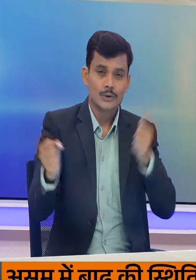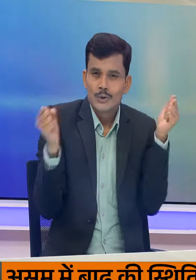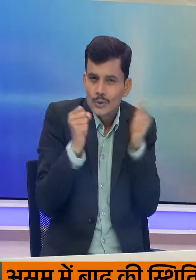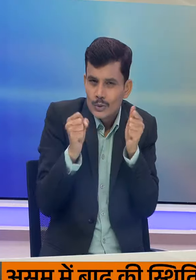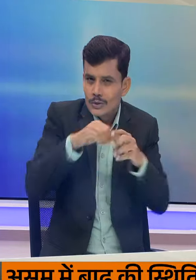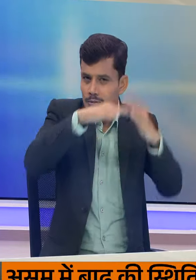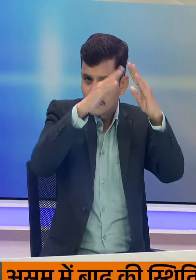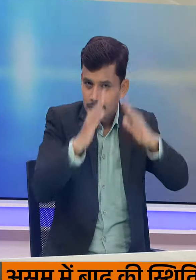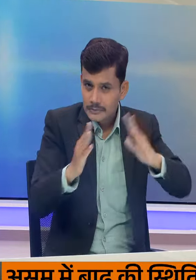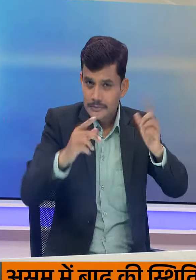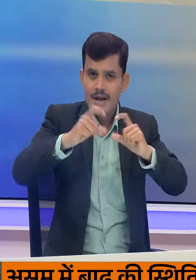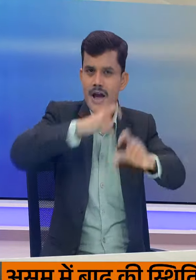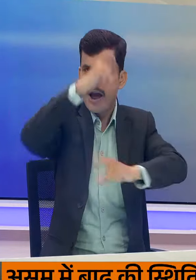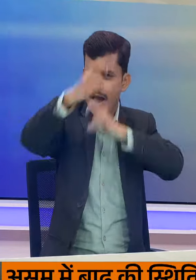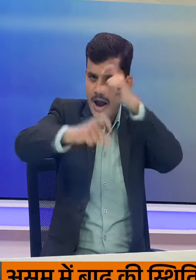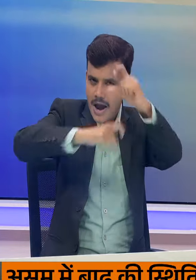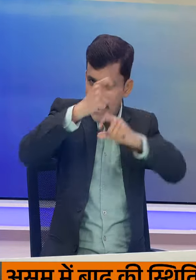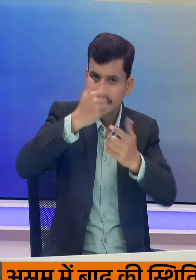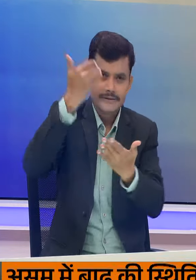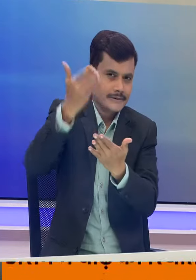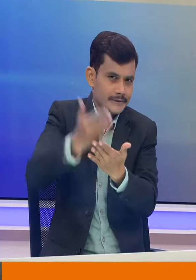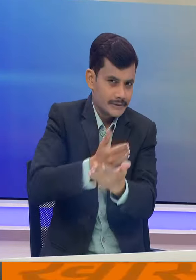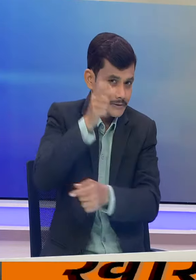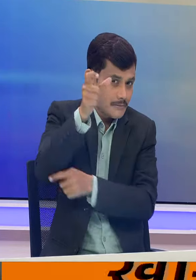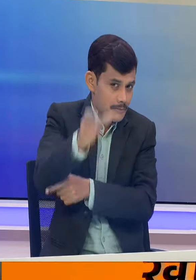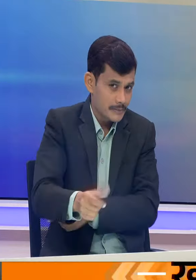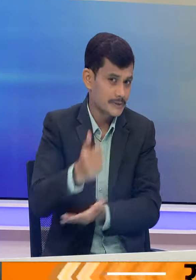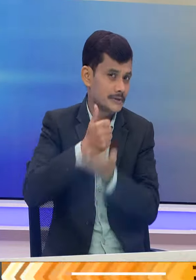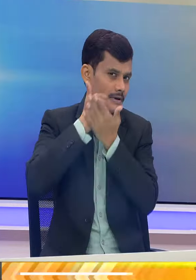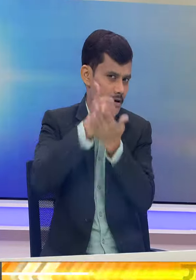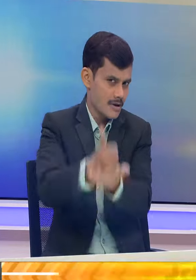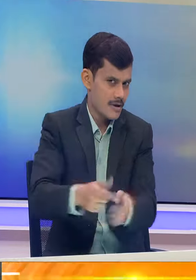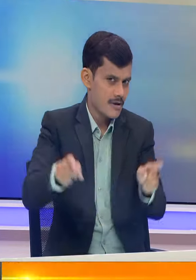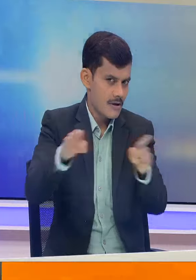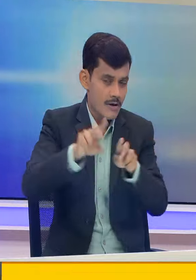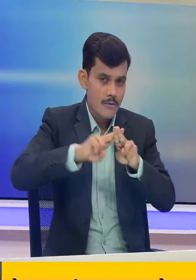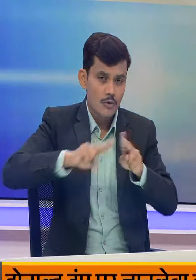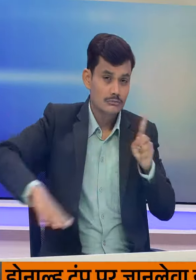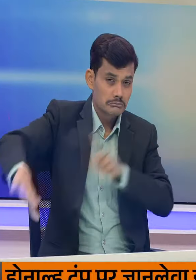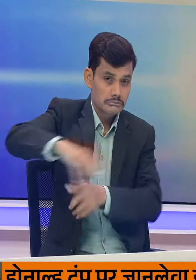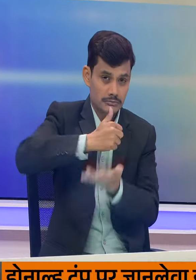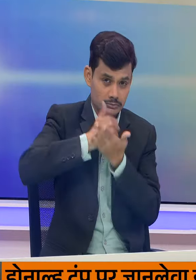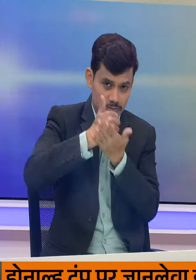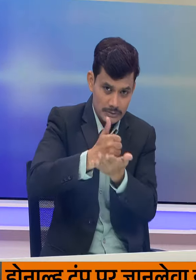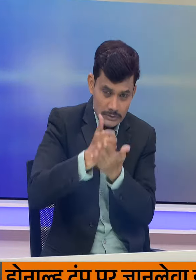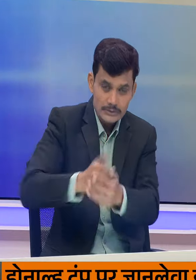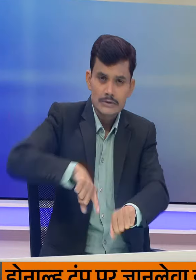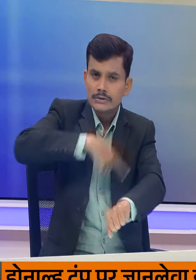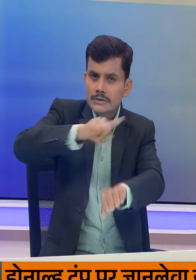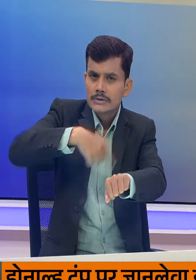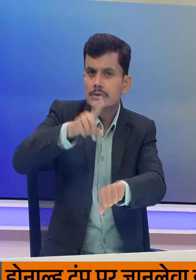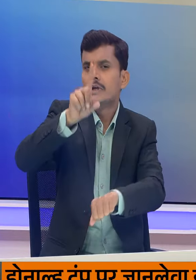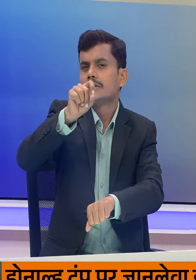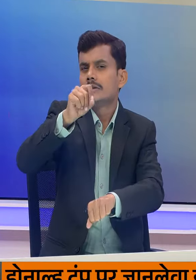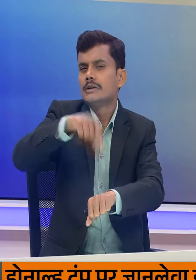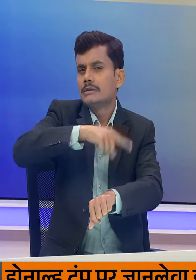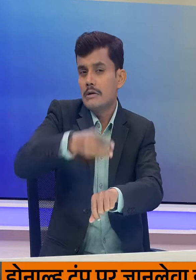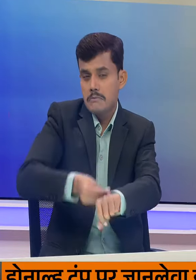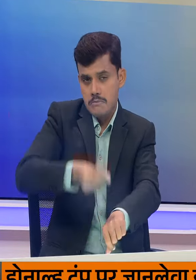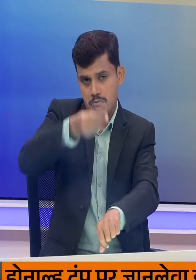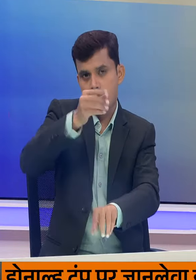कंप्री ने इस विमान को सुरक्षित रूप से निकालने में मदद की पुरे बचाव अभियान में 10 घंटे का समय लगा